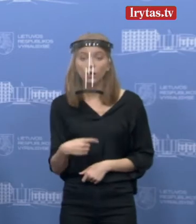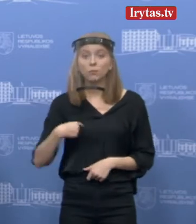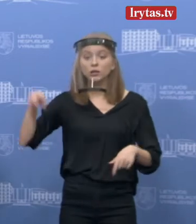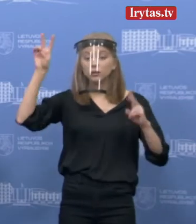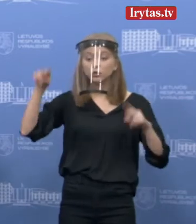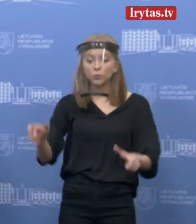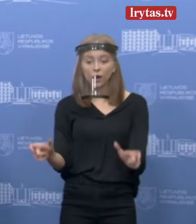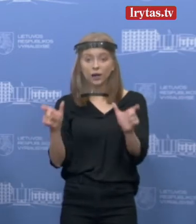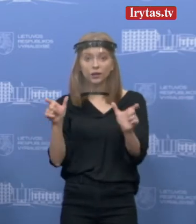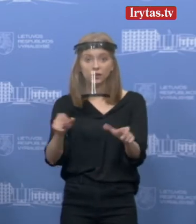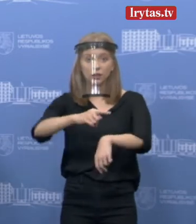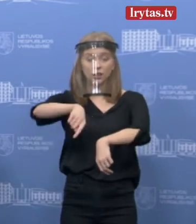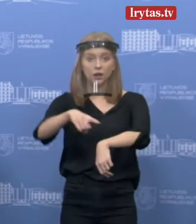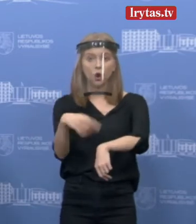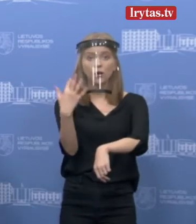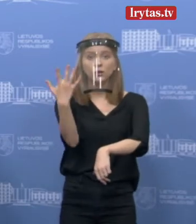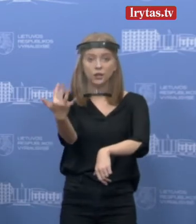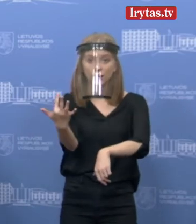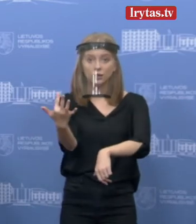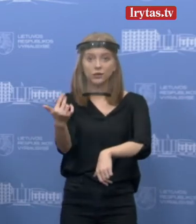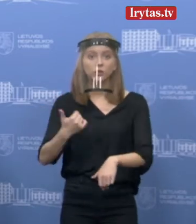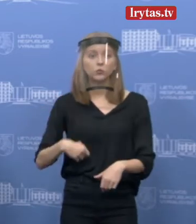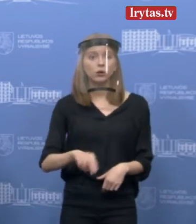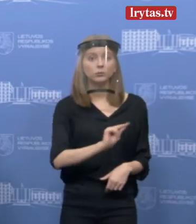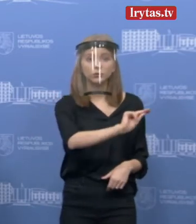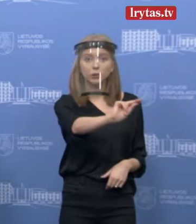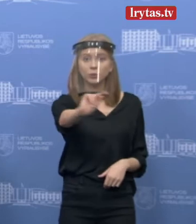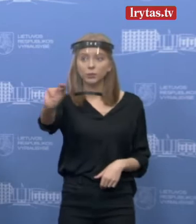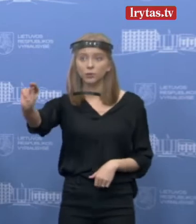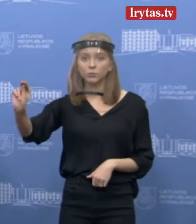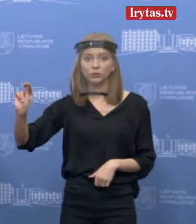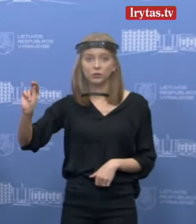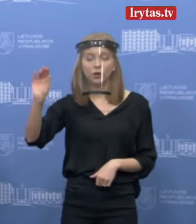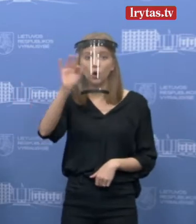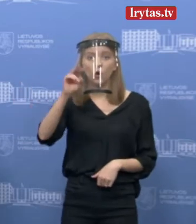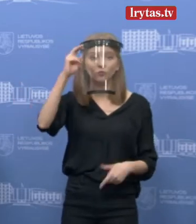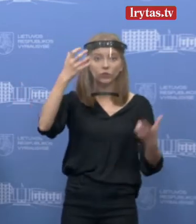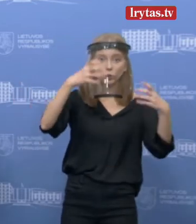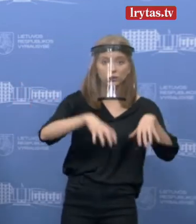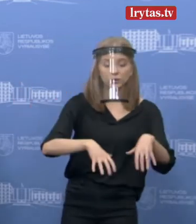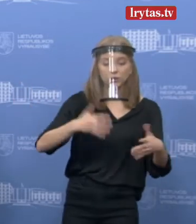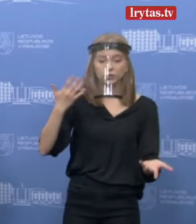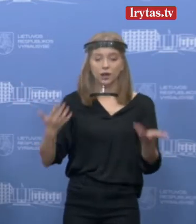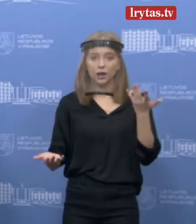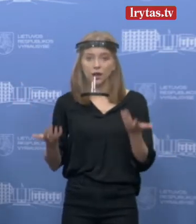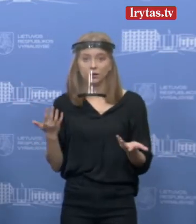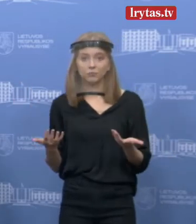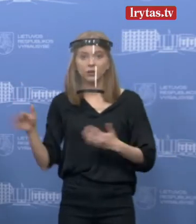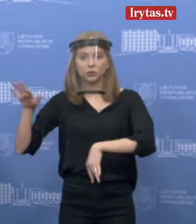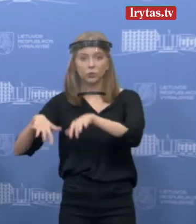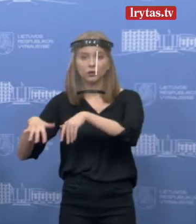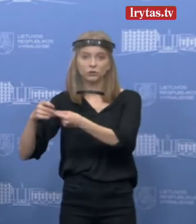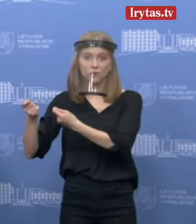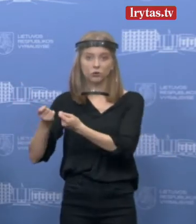negalime pasakyti, kiek bus būtina informuoti visuomenę apie vyriausybės ar operacijų vadovų sprendimus, dėl to sunku